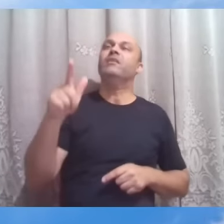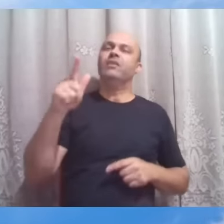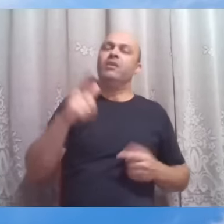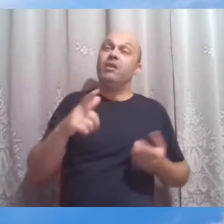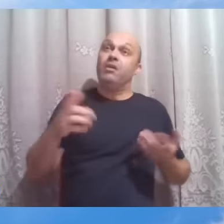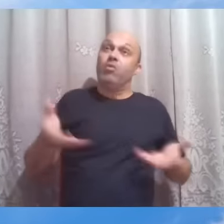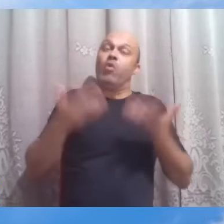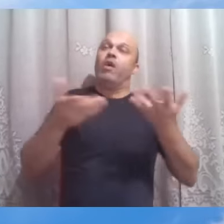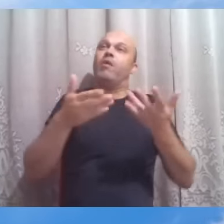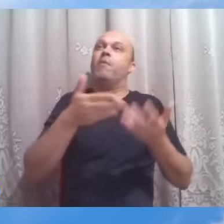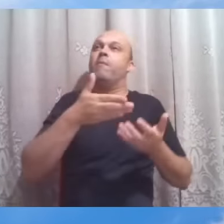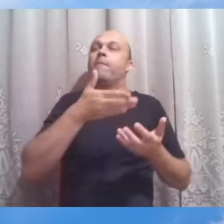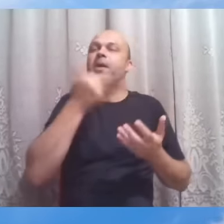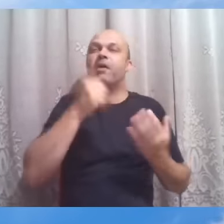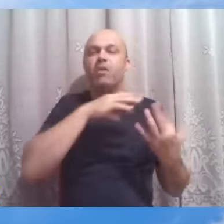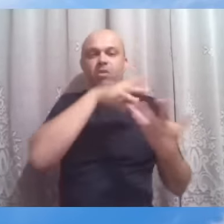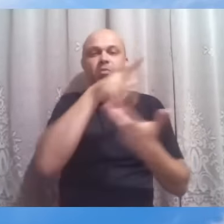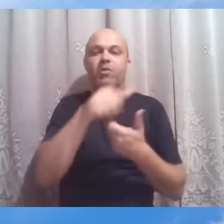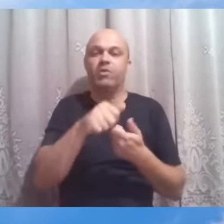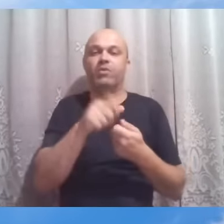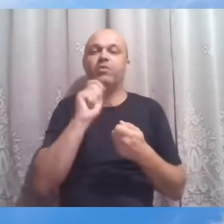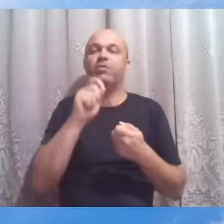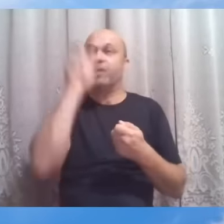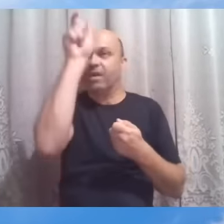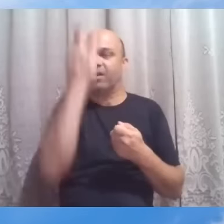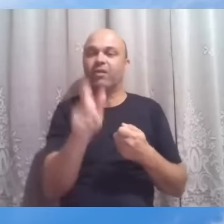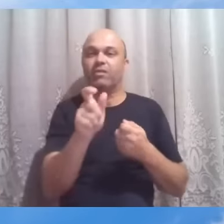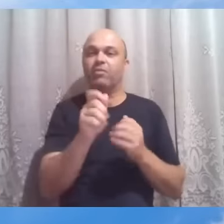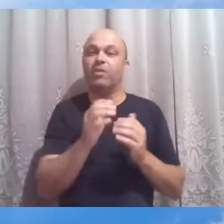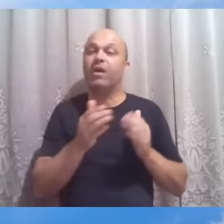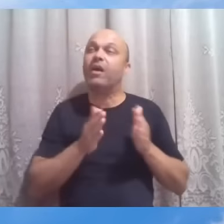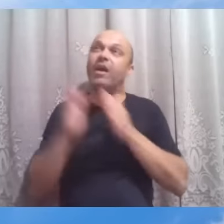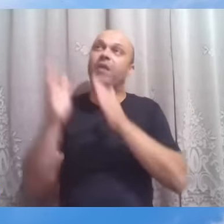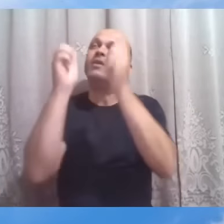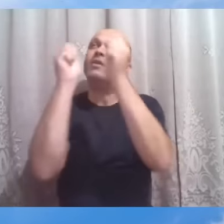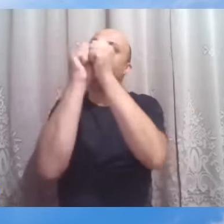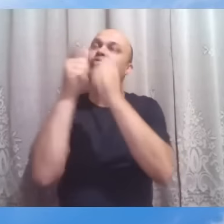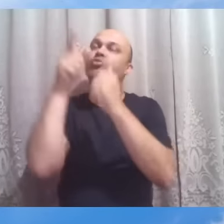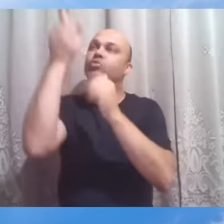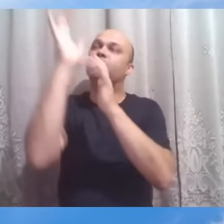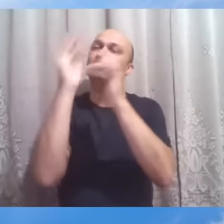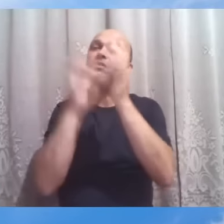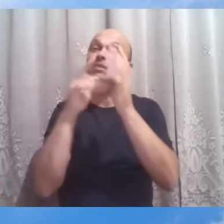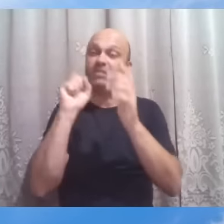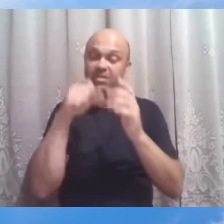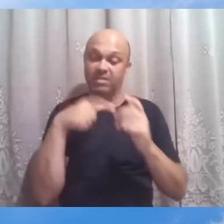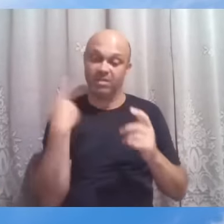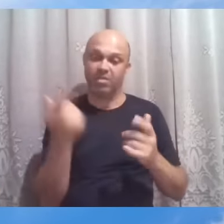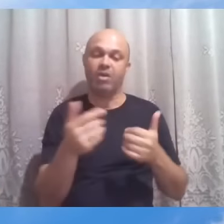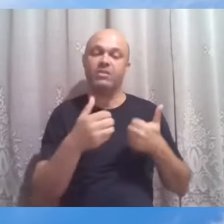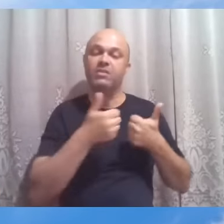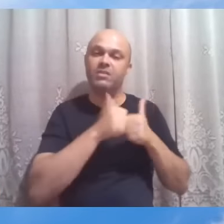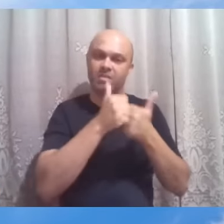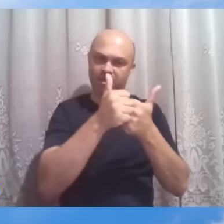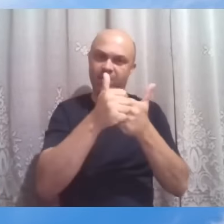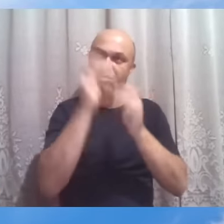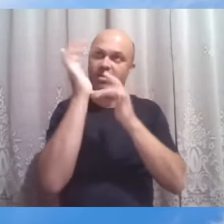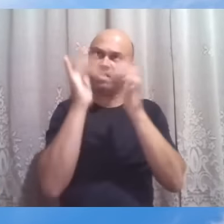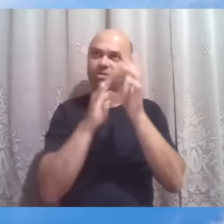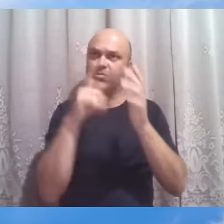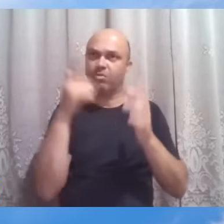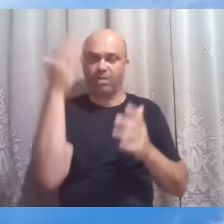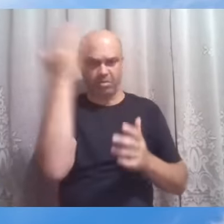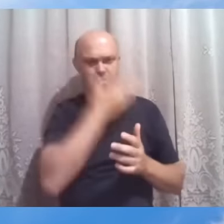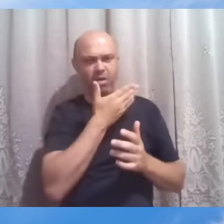estar a criatura a caminho do Cristo e por acaso esperamos seguir ao Cristo sem testemunho que Jesus